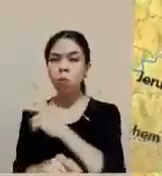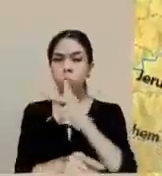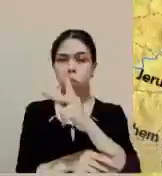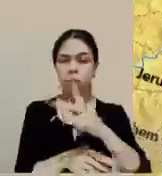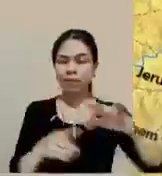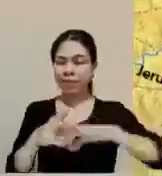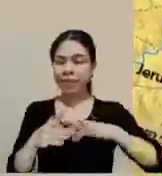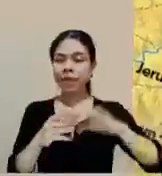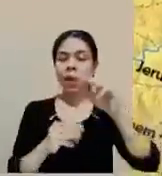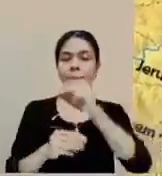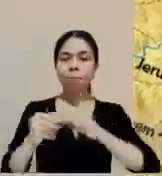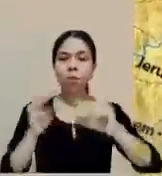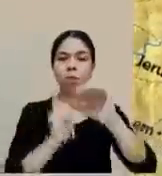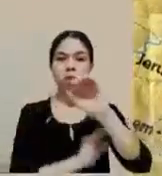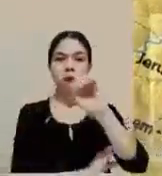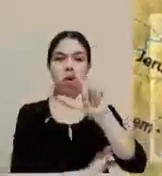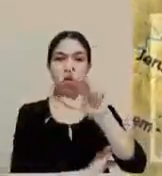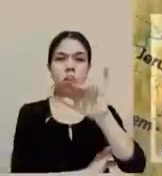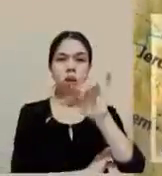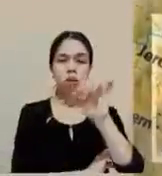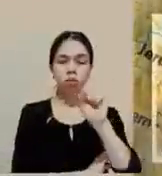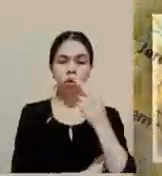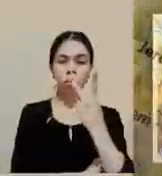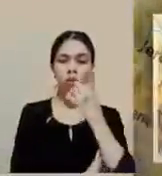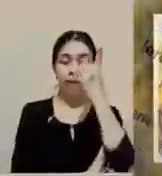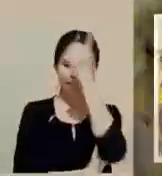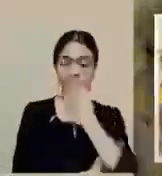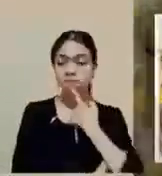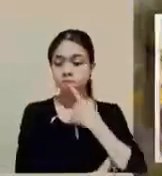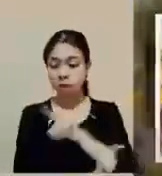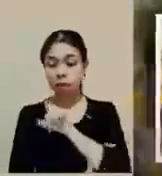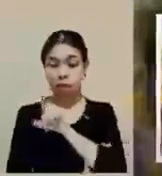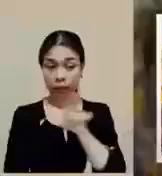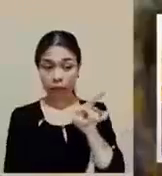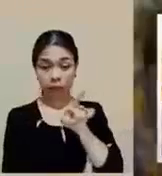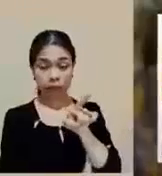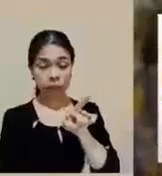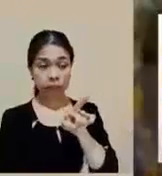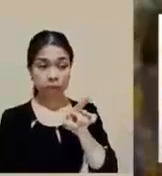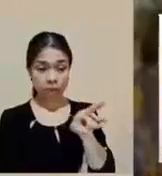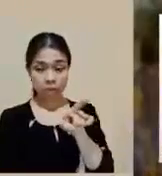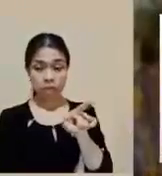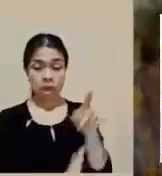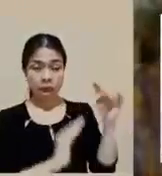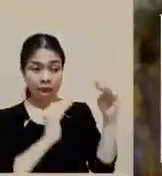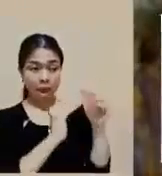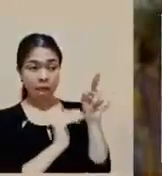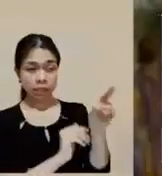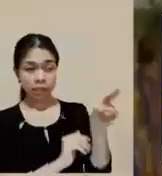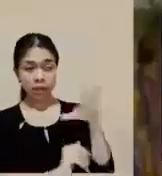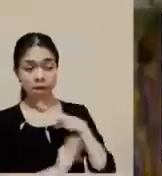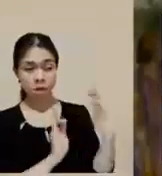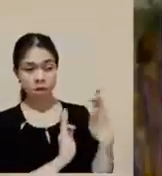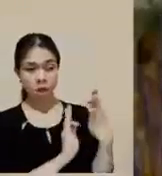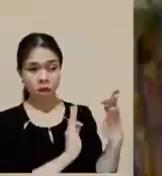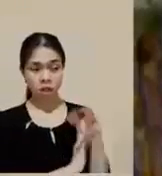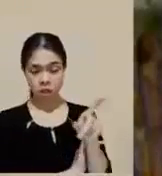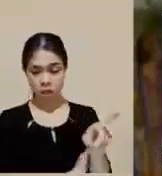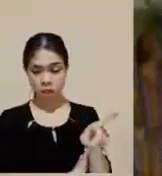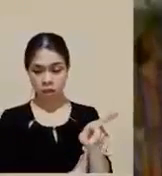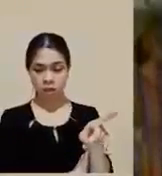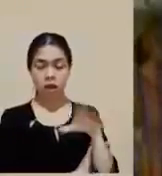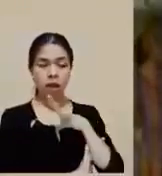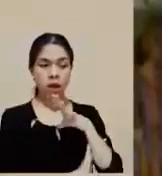Betania junto al monte llamado de los Olivos, envió a dos de sus discípulos diciéndoles, vayan al cacerío que esté